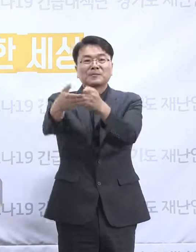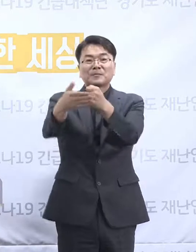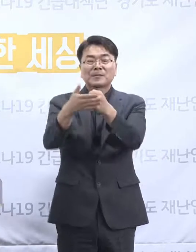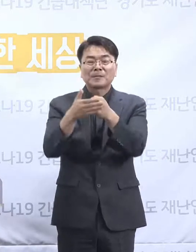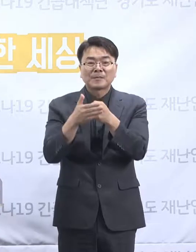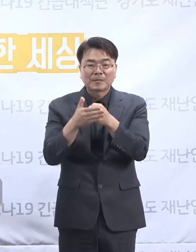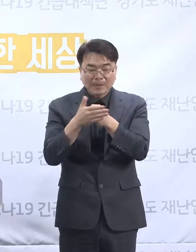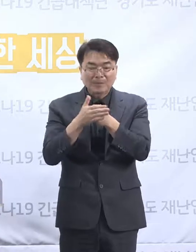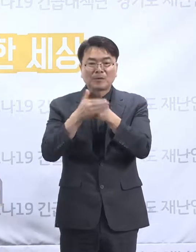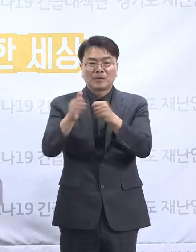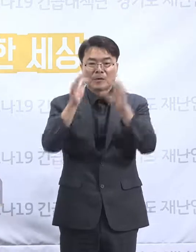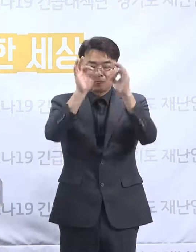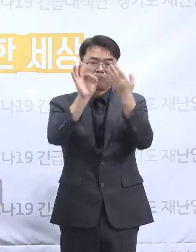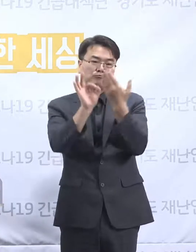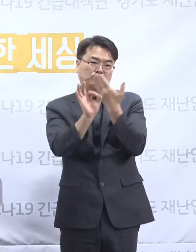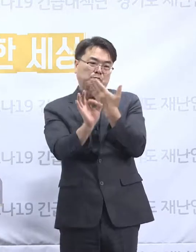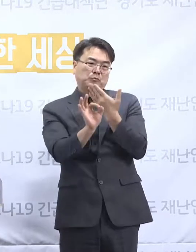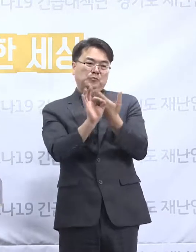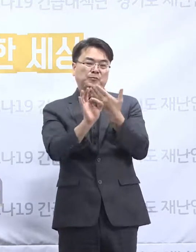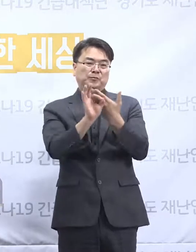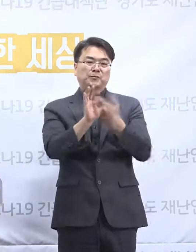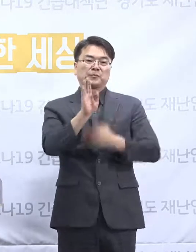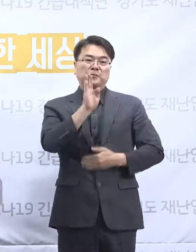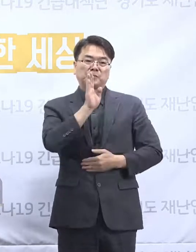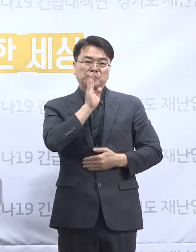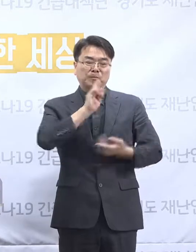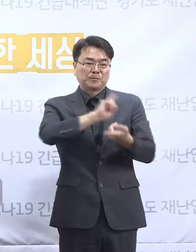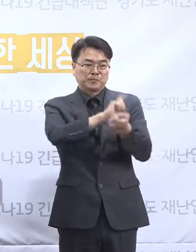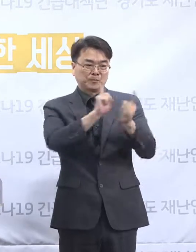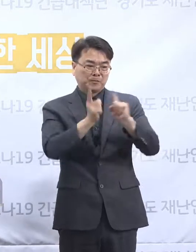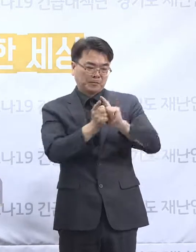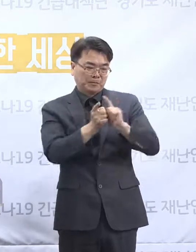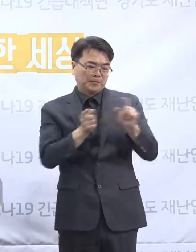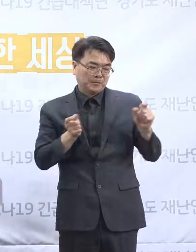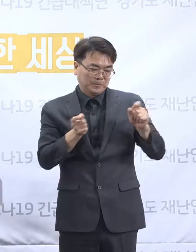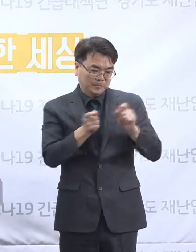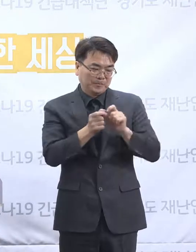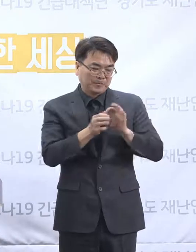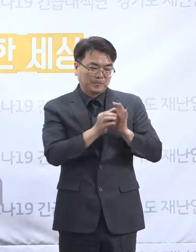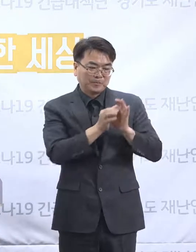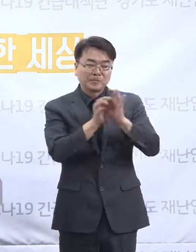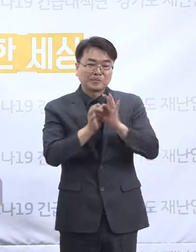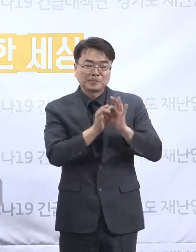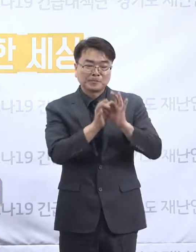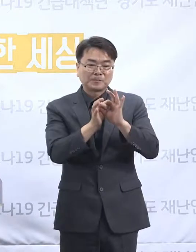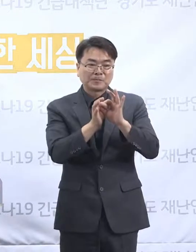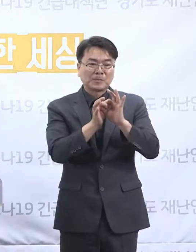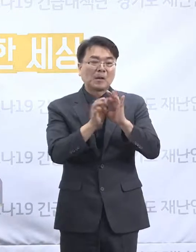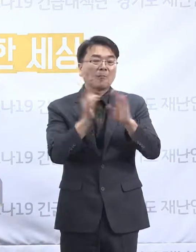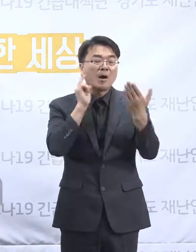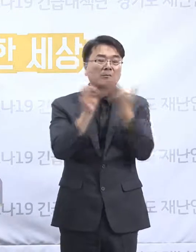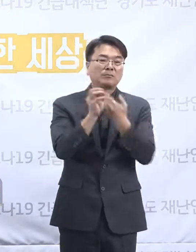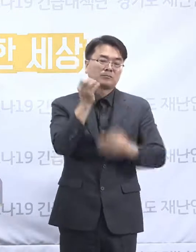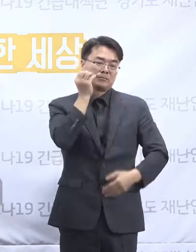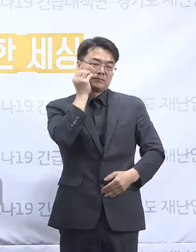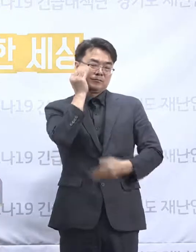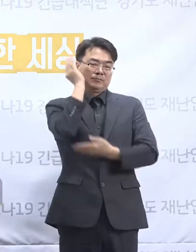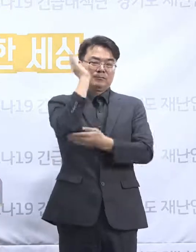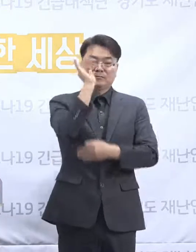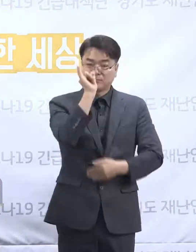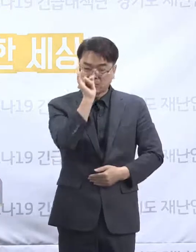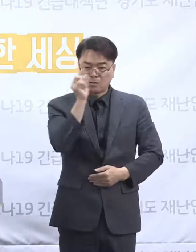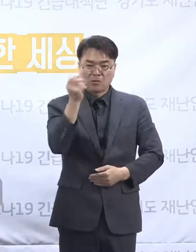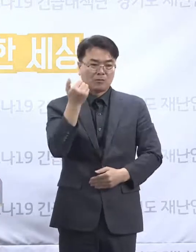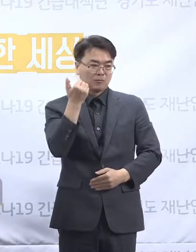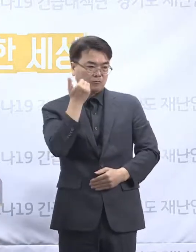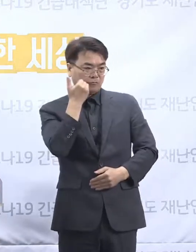CCTV를 통해서도 확인했는데 굉장히 자주 접촉을 하면서 이상한 말씀을 하시거나 외부인이 들어왔을